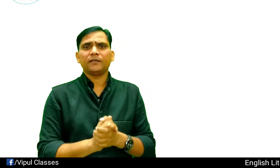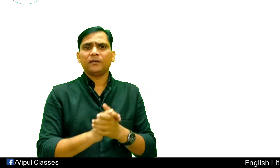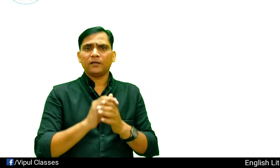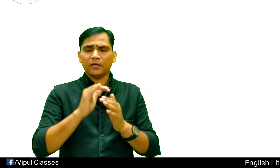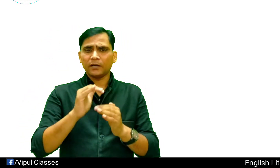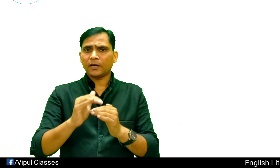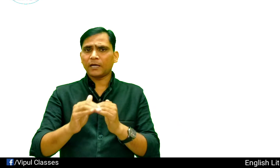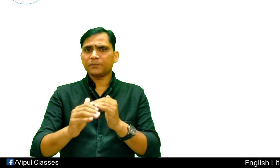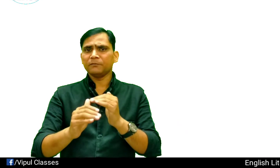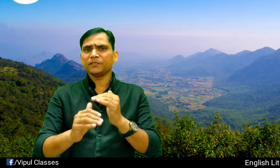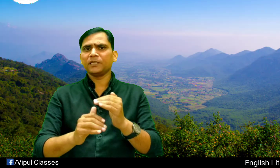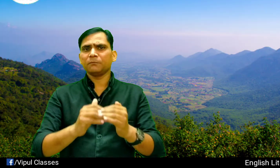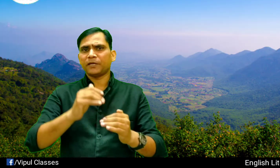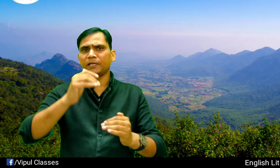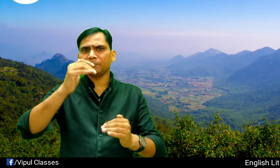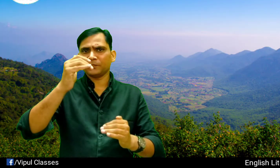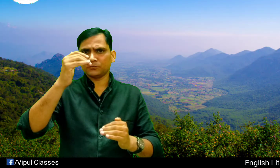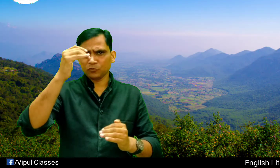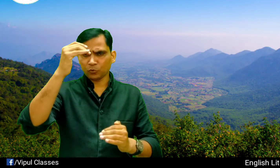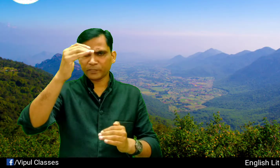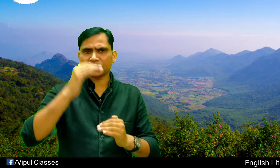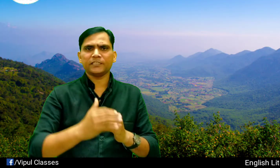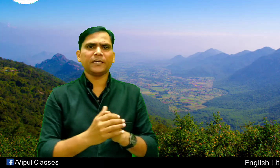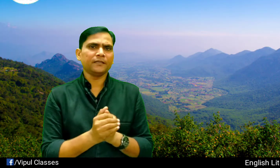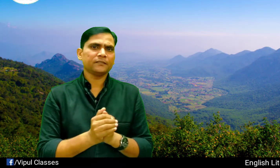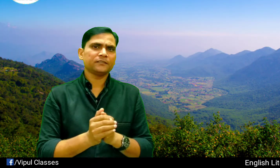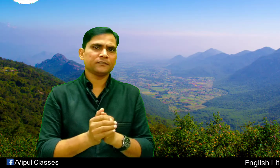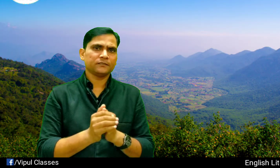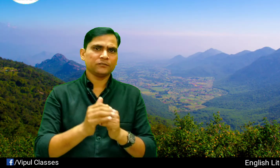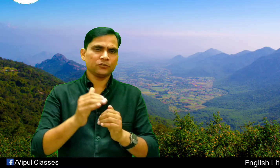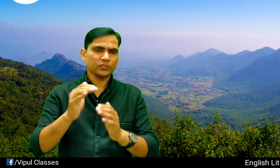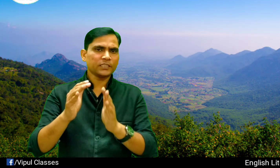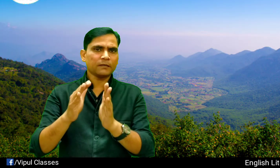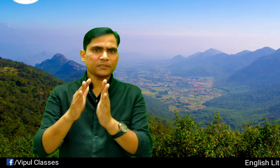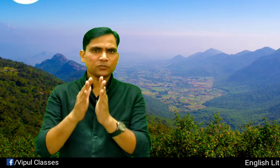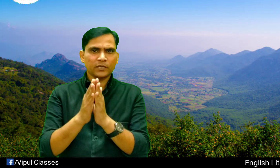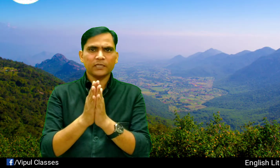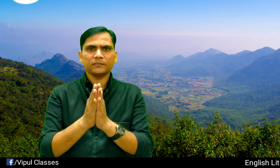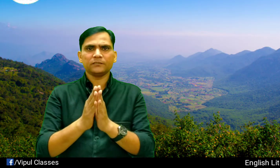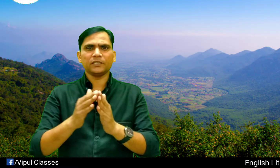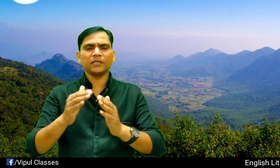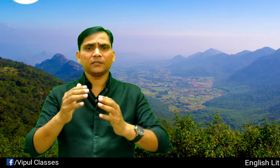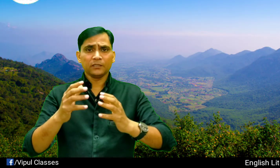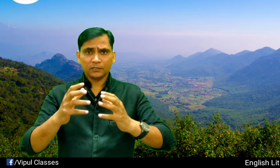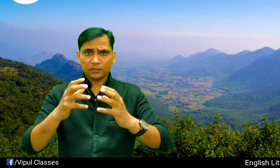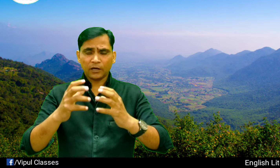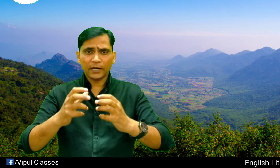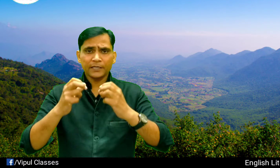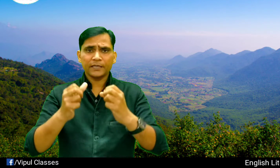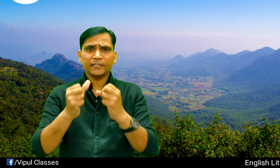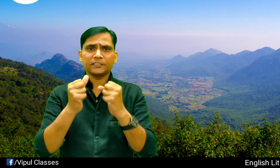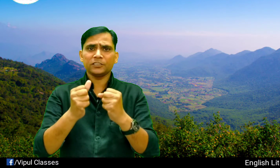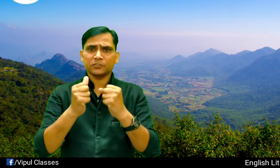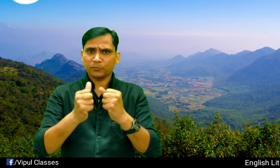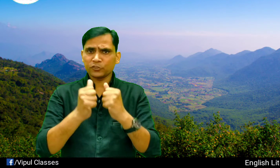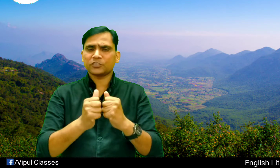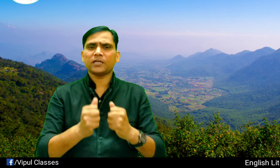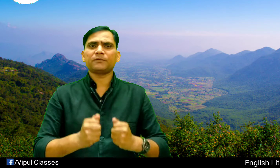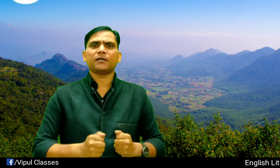अगर आप हिम्ग्री की पहड़ी पर ऊपर चले जाएं क्योंकि यहां पर जो है देखे हाई एनर्जी स्पोर्ट्स यहां पर